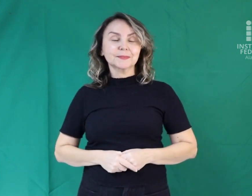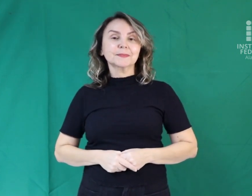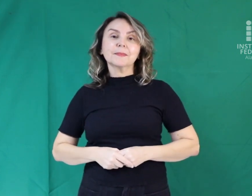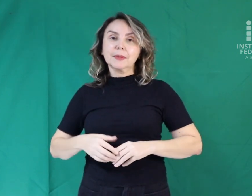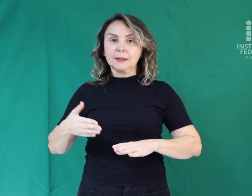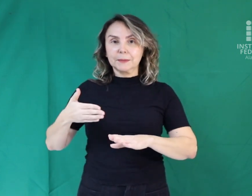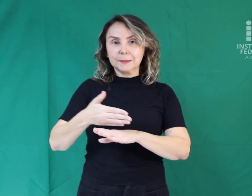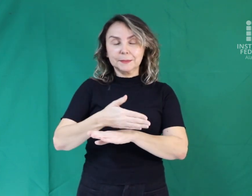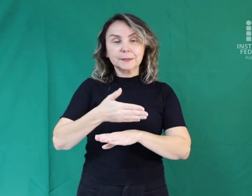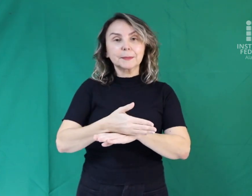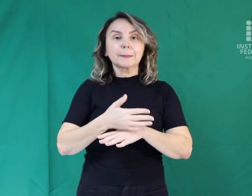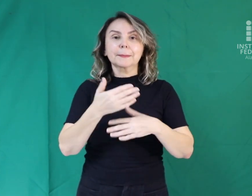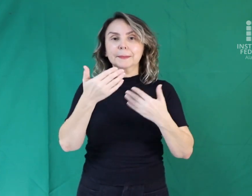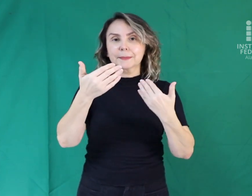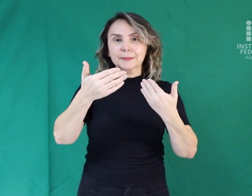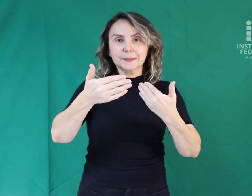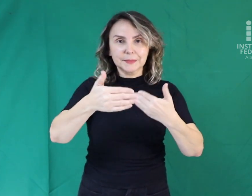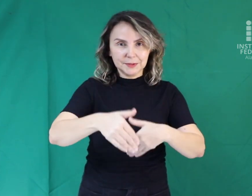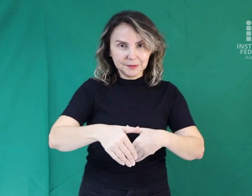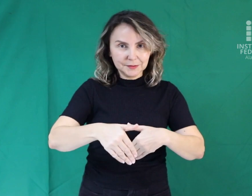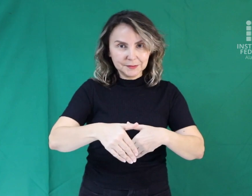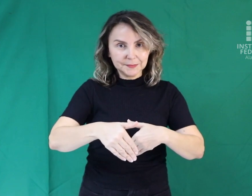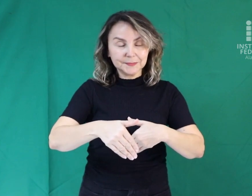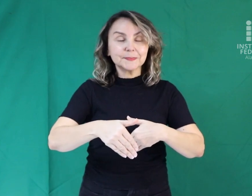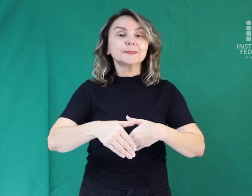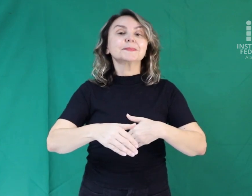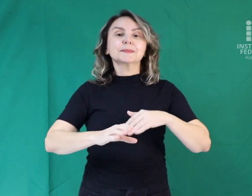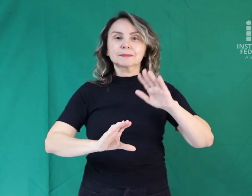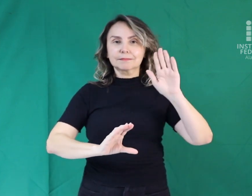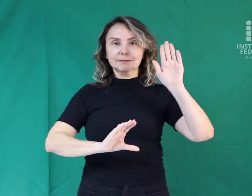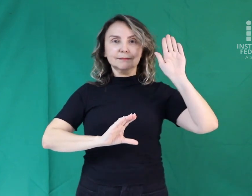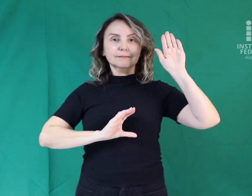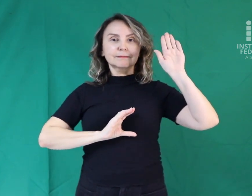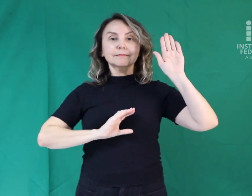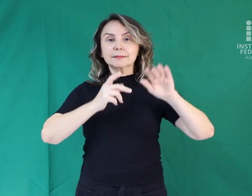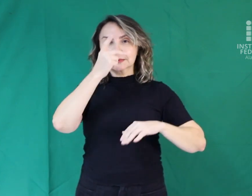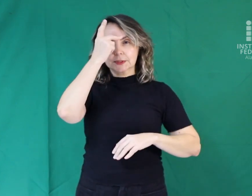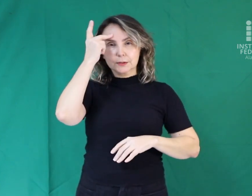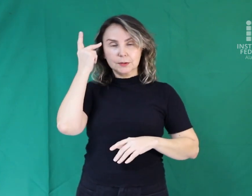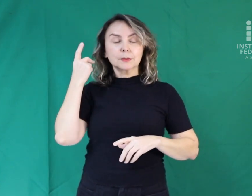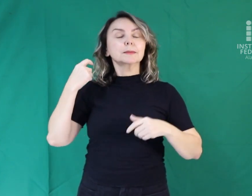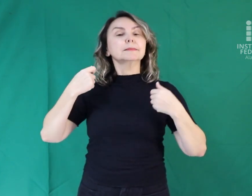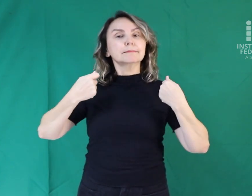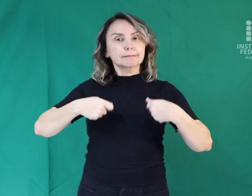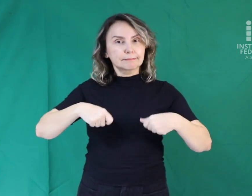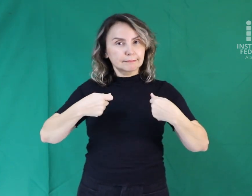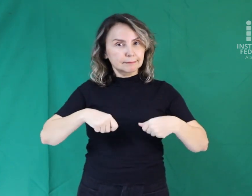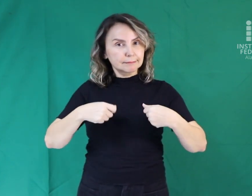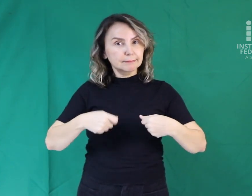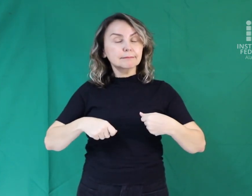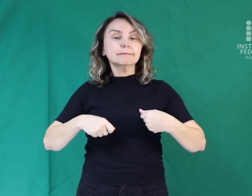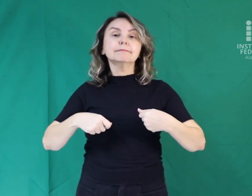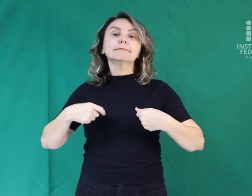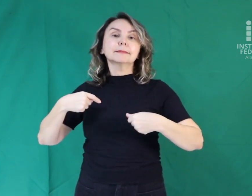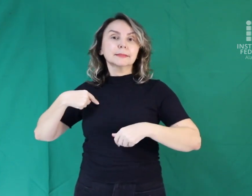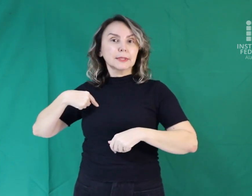Para participar da prova, o candidato deve se apresentar no local